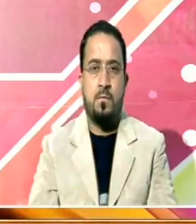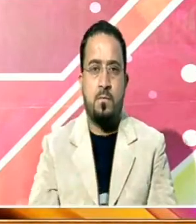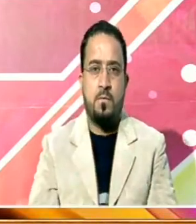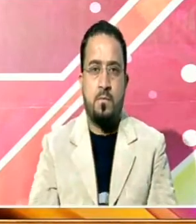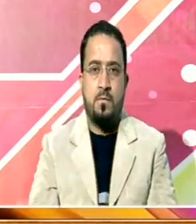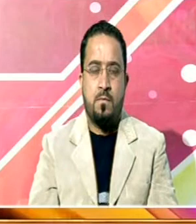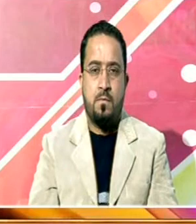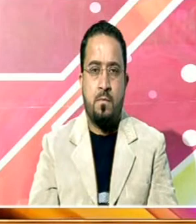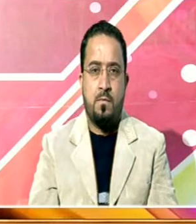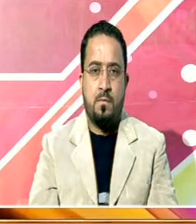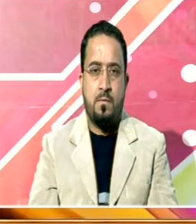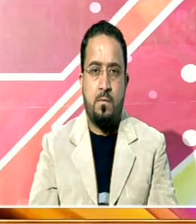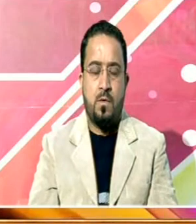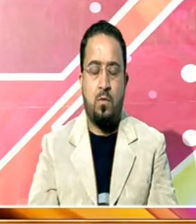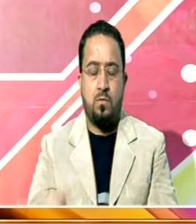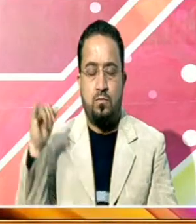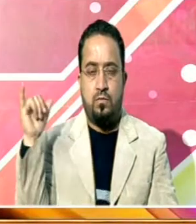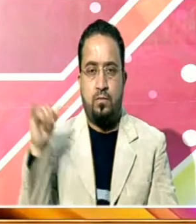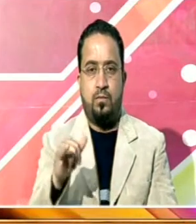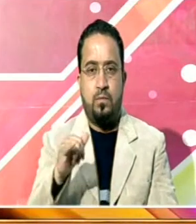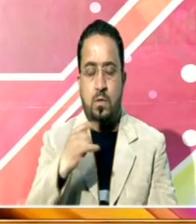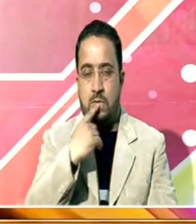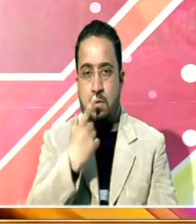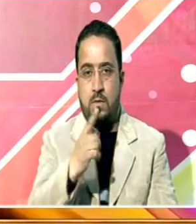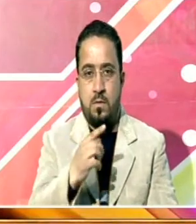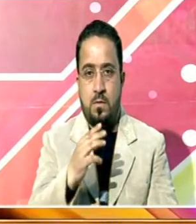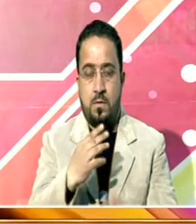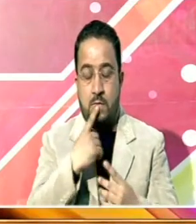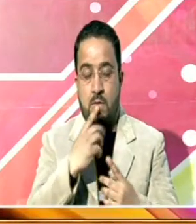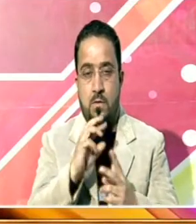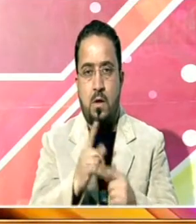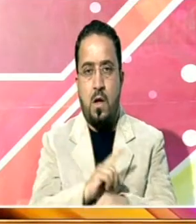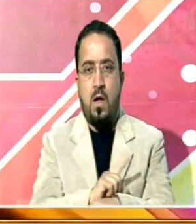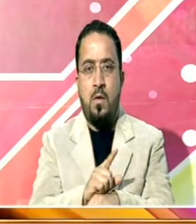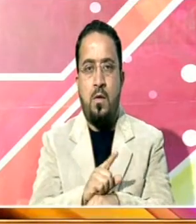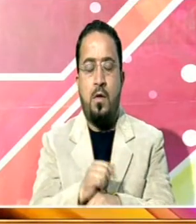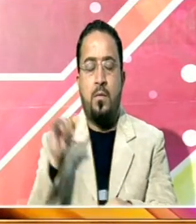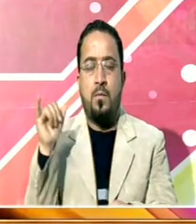اور ان کے لیے پروازوں کا خصوصی انتظام کیا گیا ہے